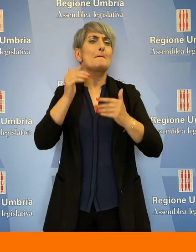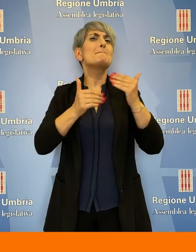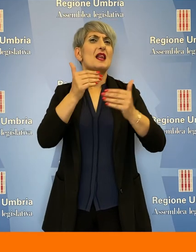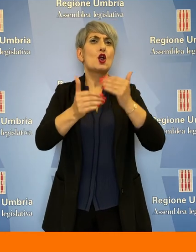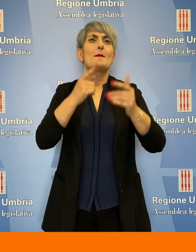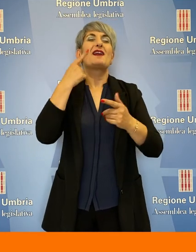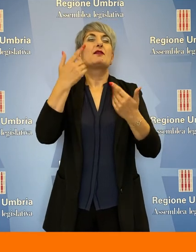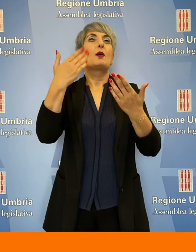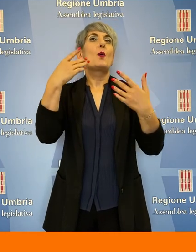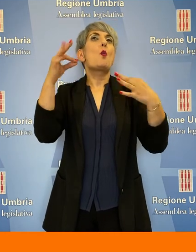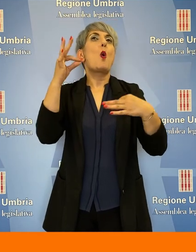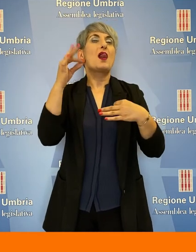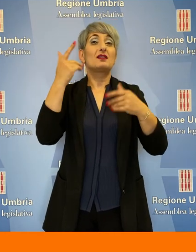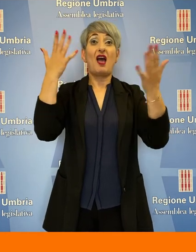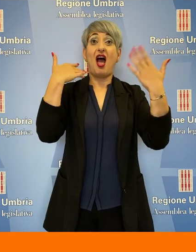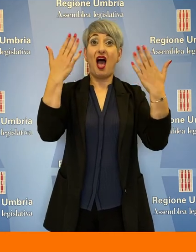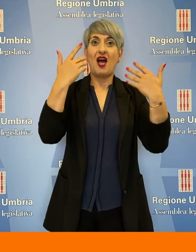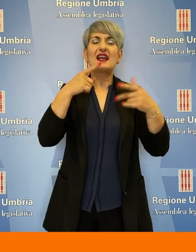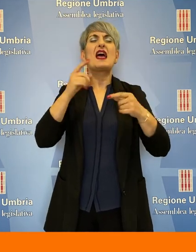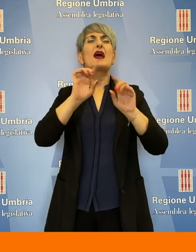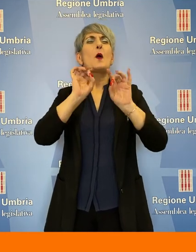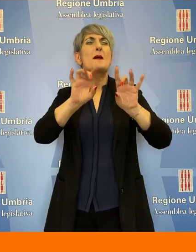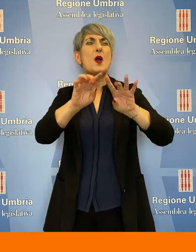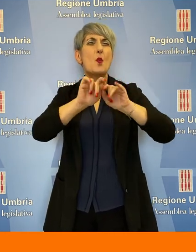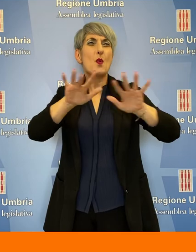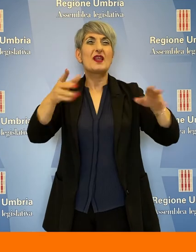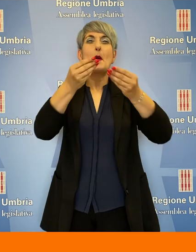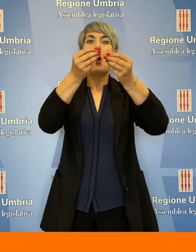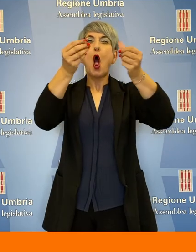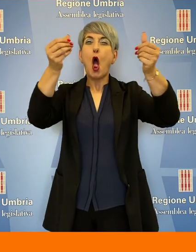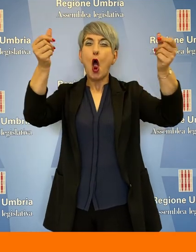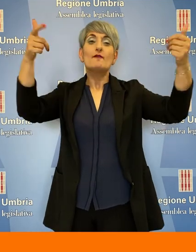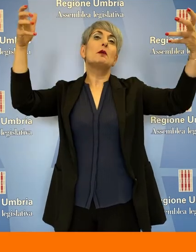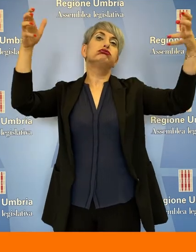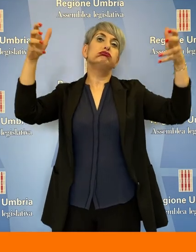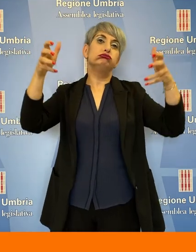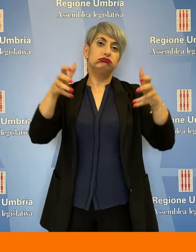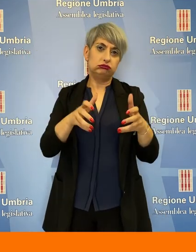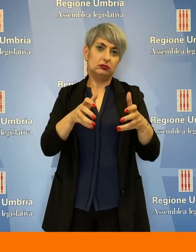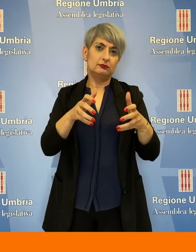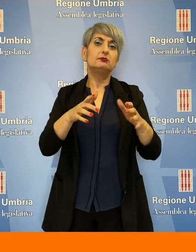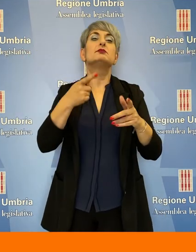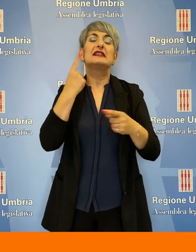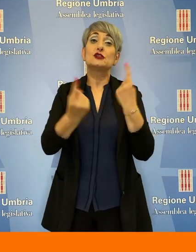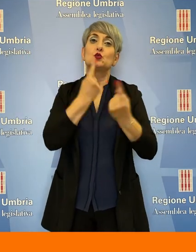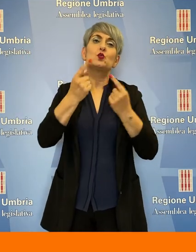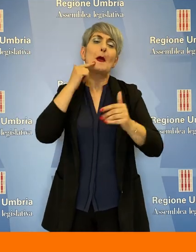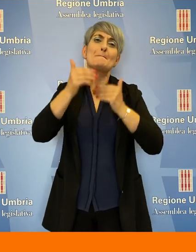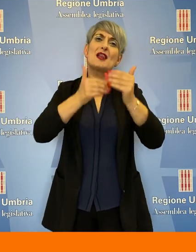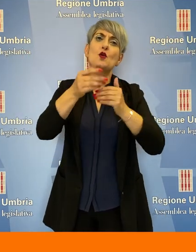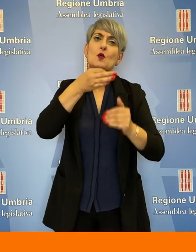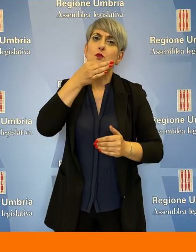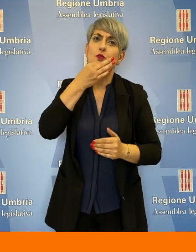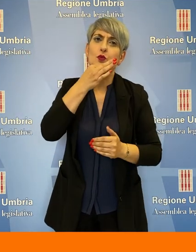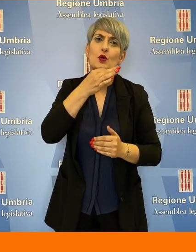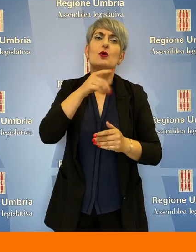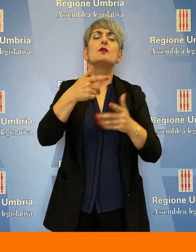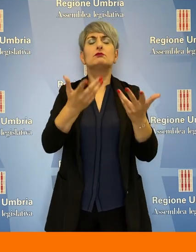della qualità dell'aria e una riduzione degli inquinanti e delle polveri sottili. La situazione dovrebbe ulteriormente migliorare, con il